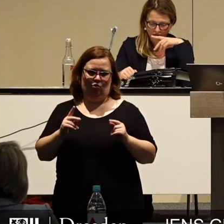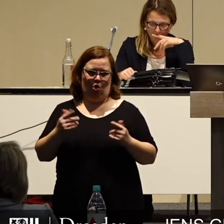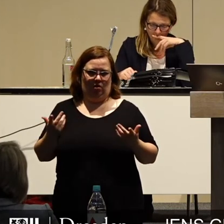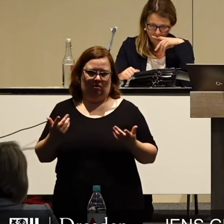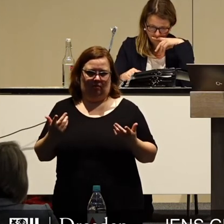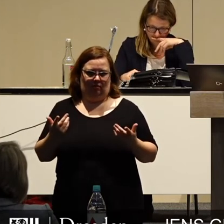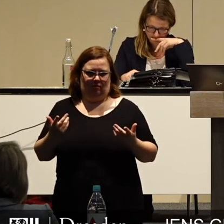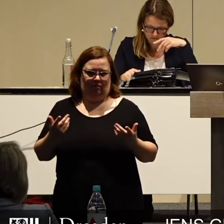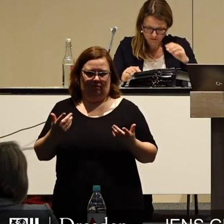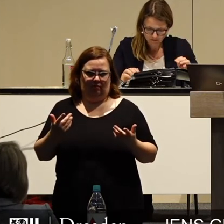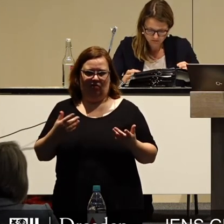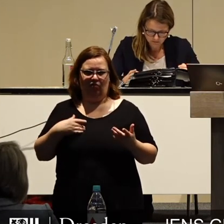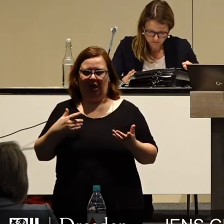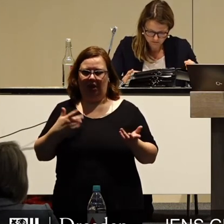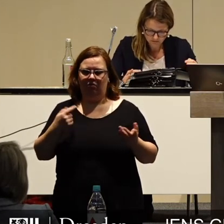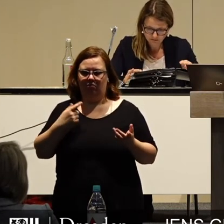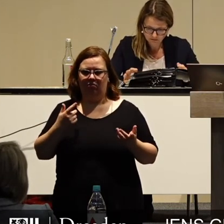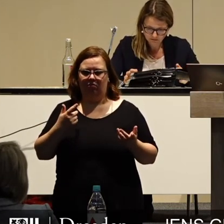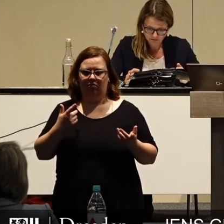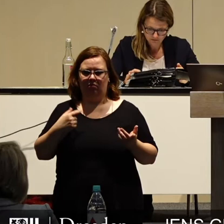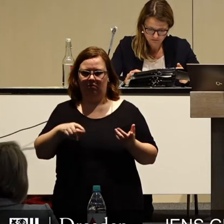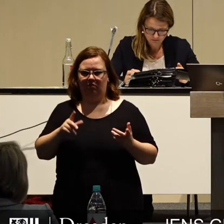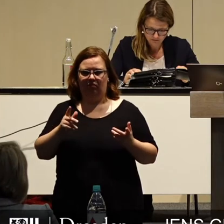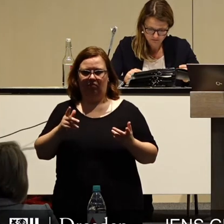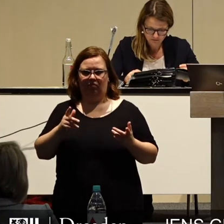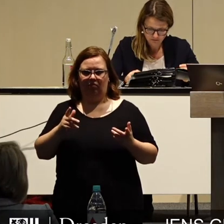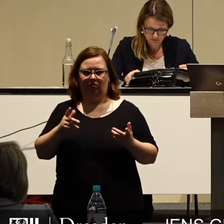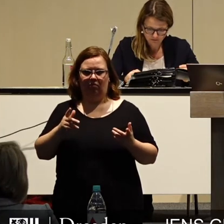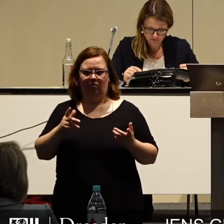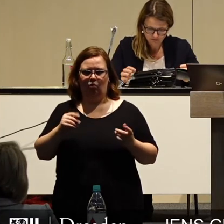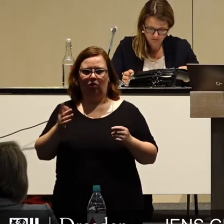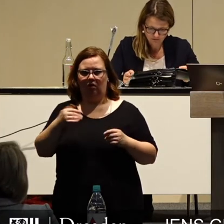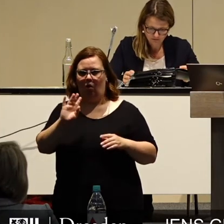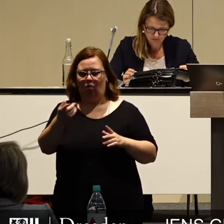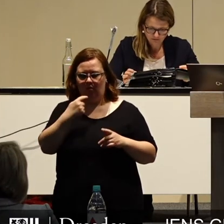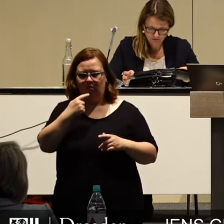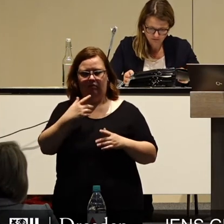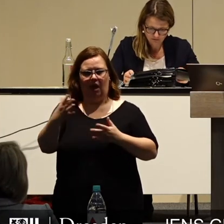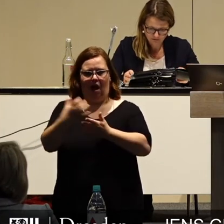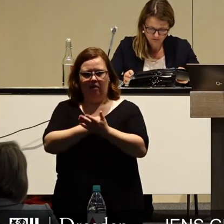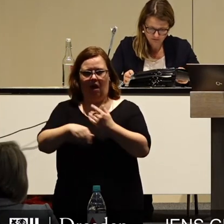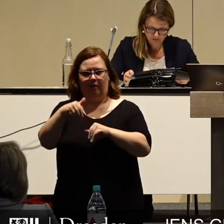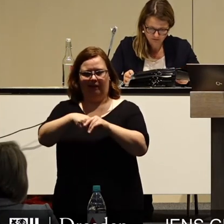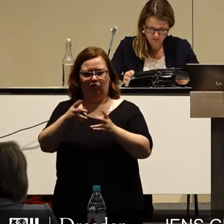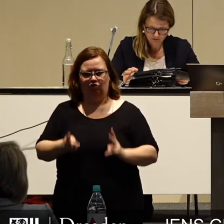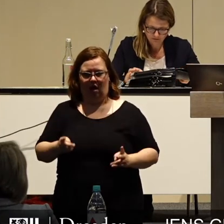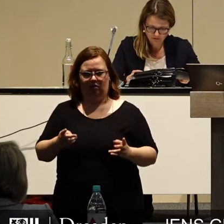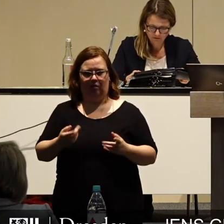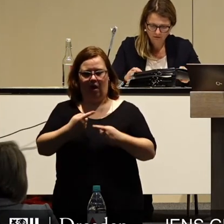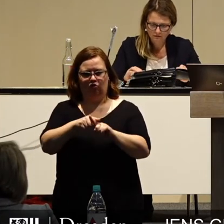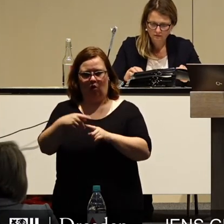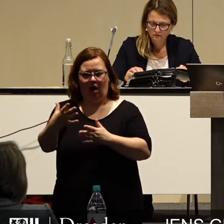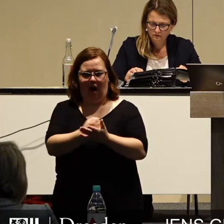dieser Abschwung, der im konsumtiven Bereich in der Innenstadt bei den